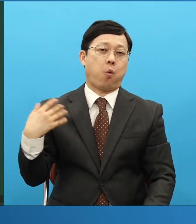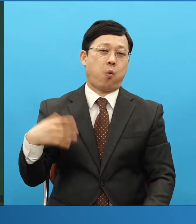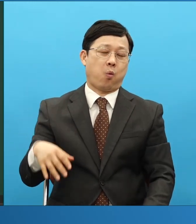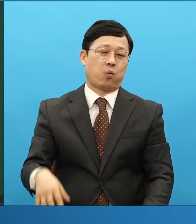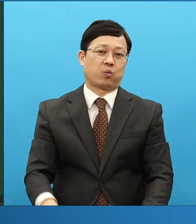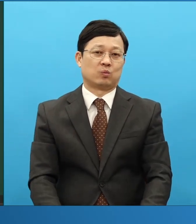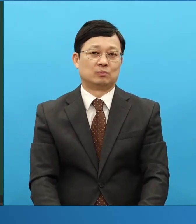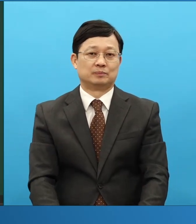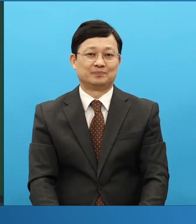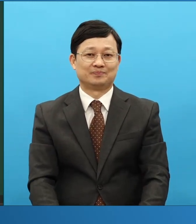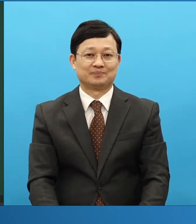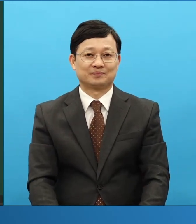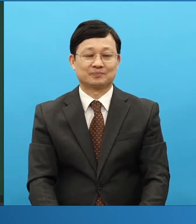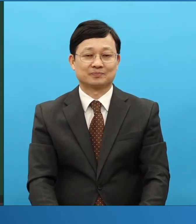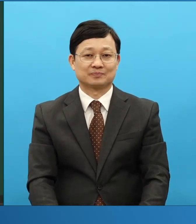랩런트와 TCK는